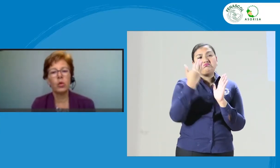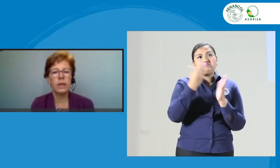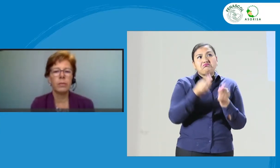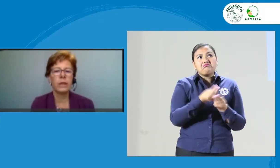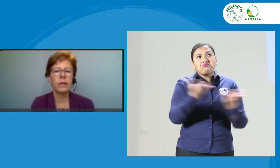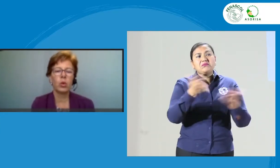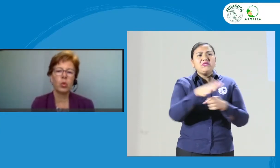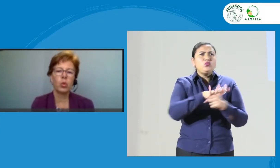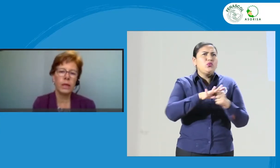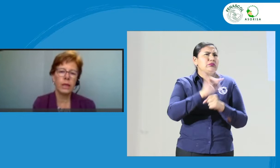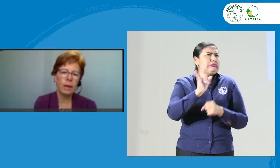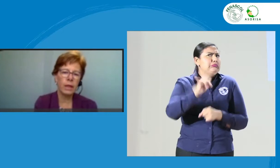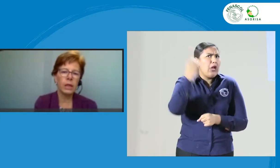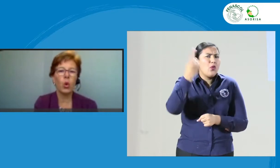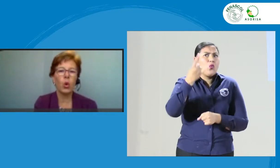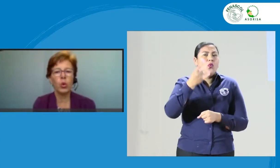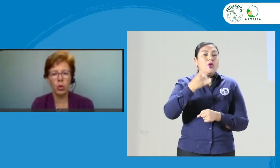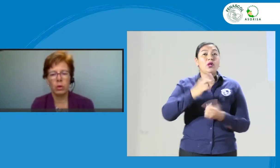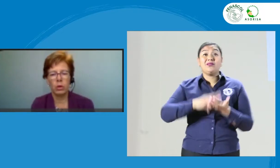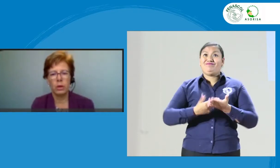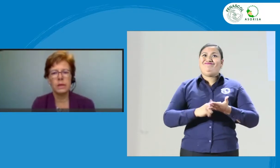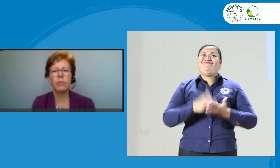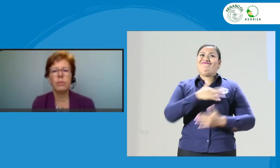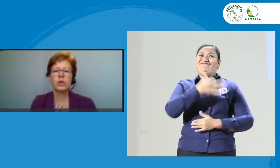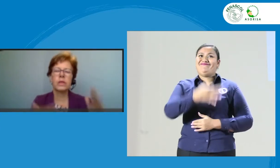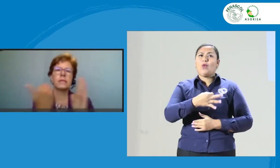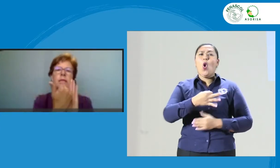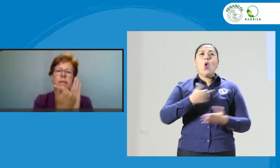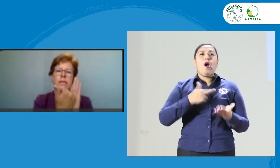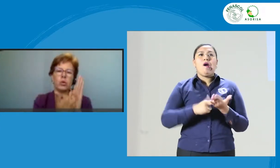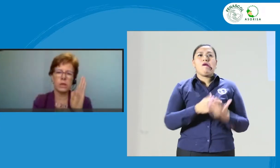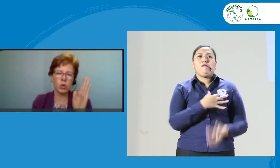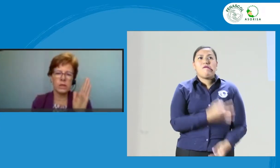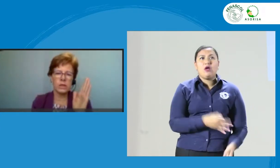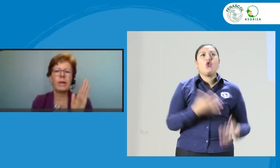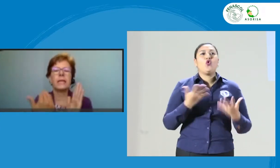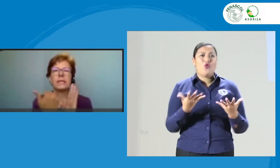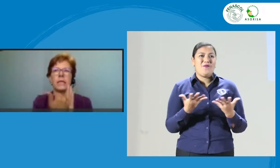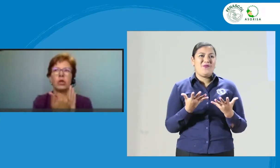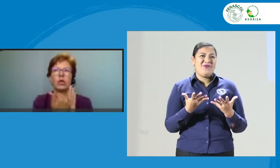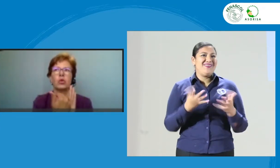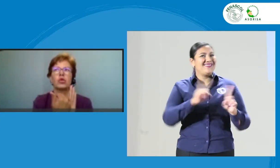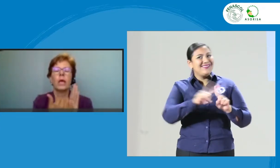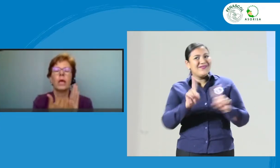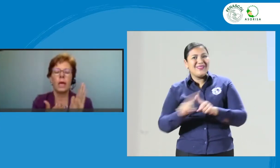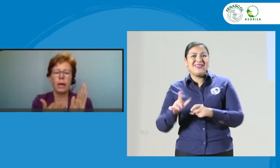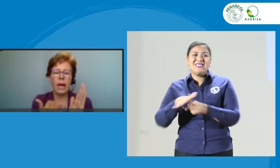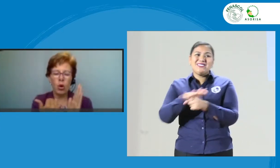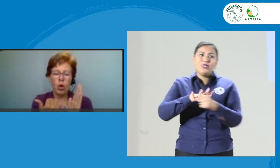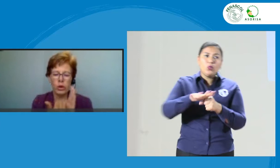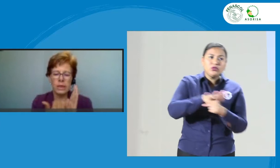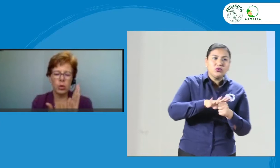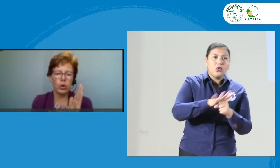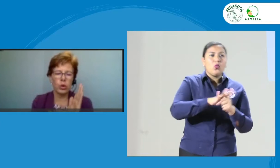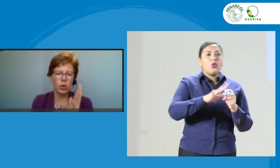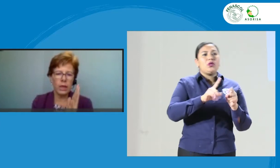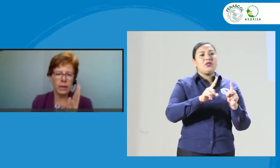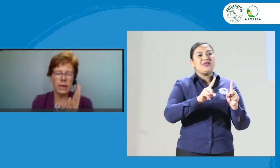intérprete actuó éticamente o no. ¿Sí? Distintas situaciones para distintos valores del código de ética.